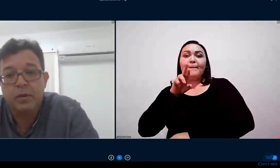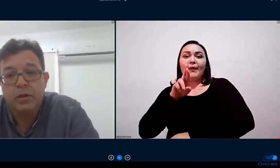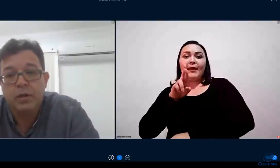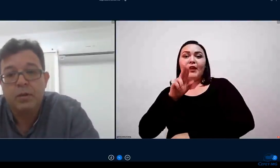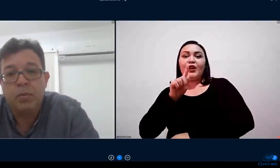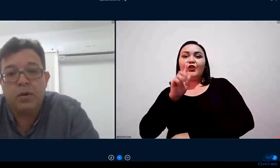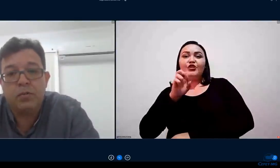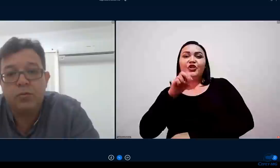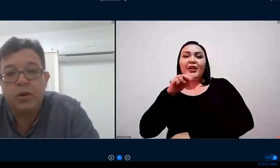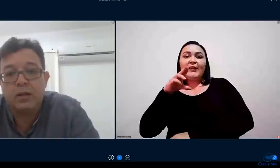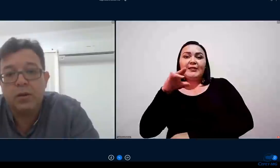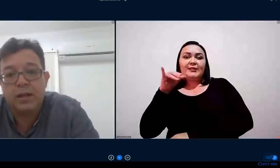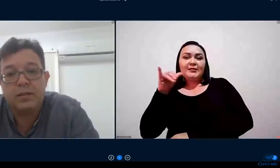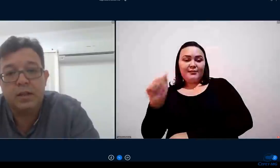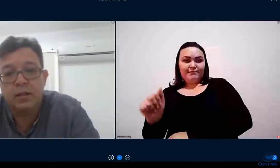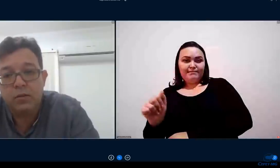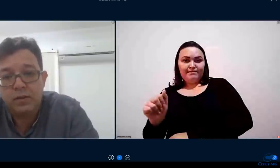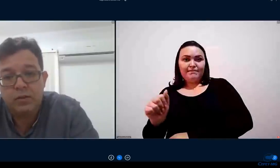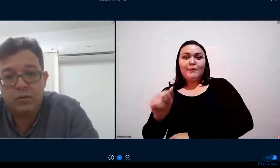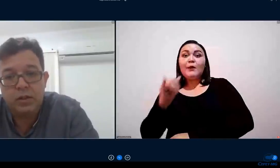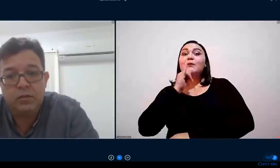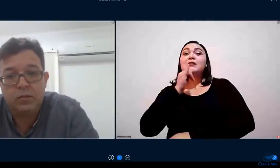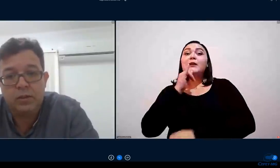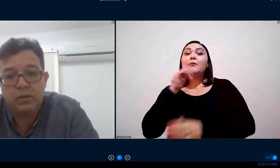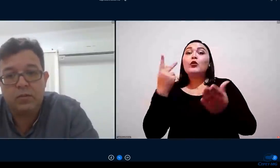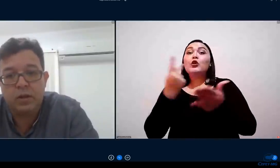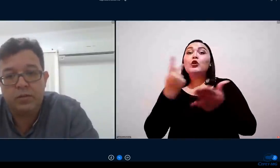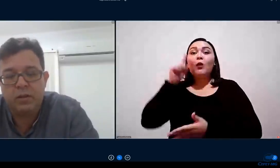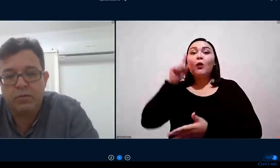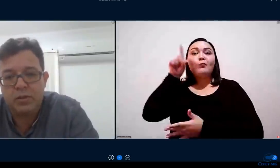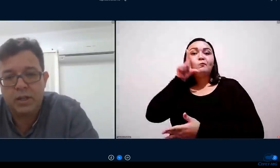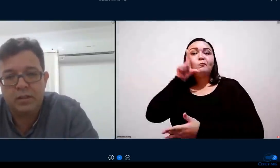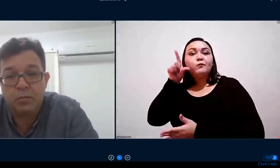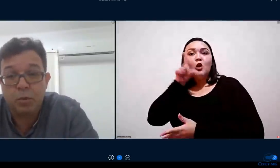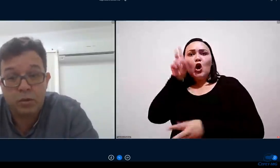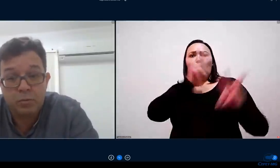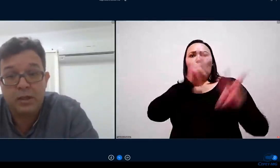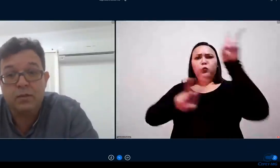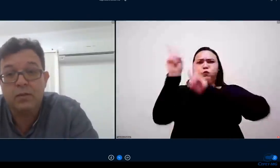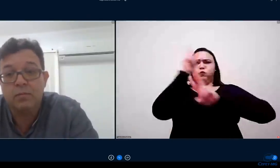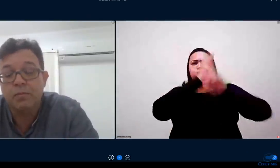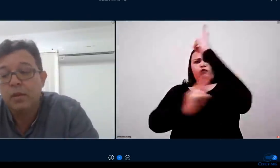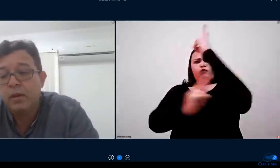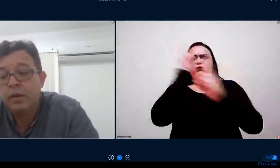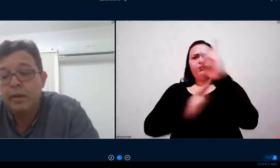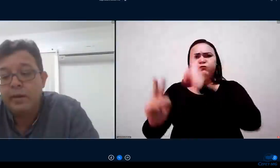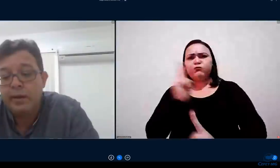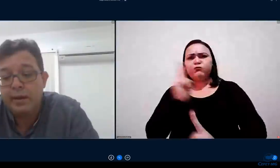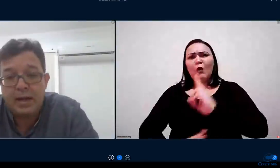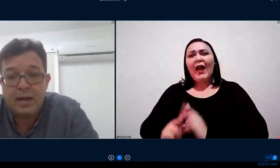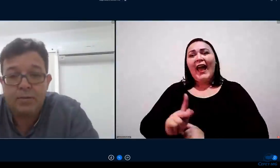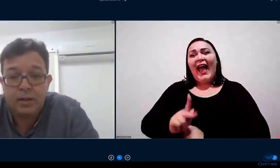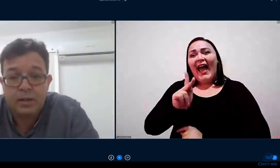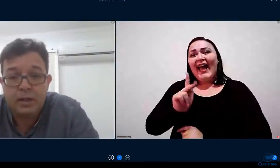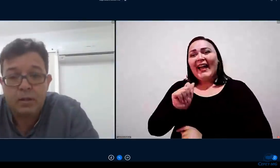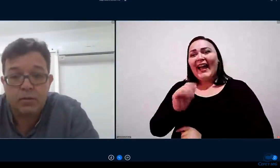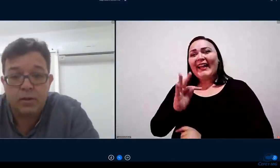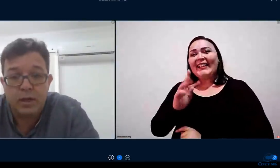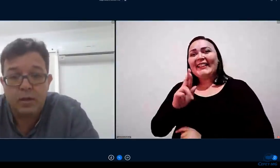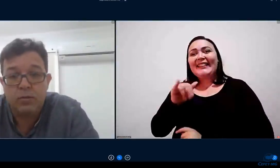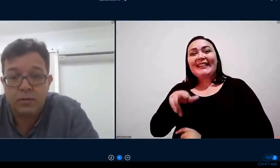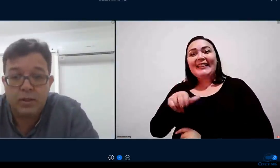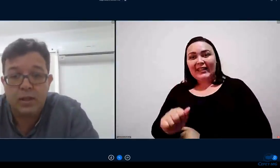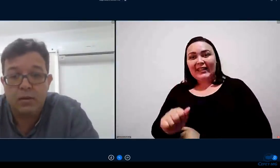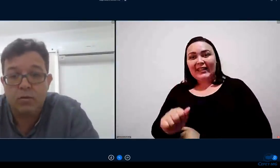exemplo pós o furacão Katrina nos Estados Unidos quando as escolas ficaram fechadas por oito meses na África